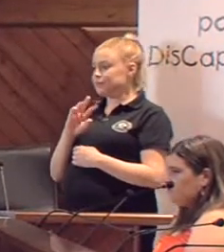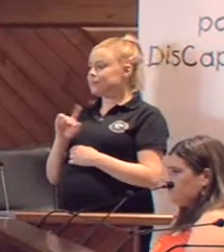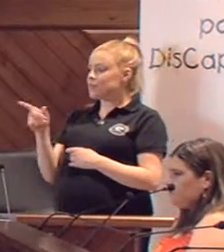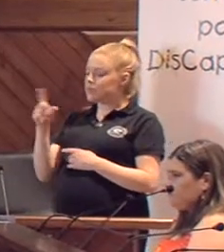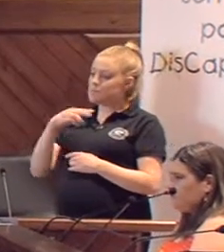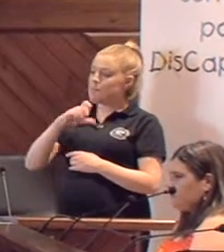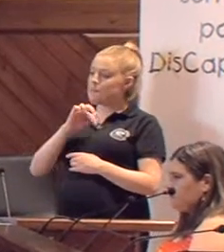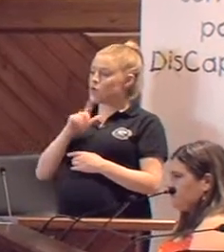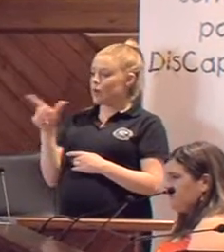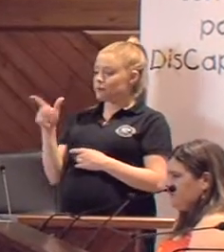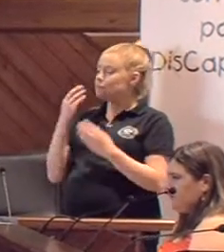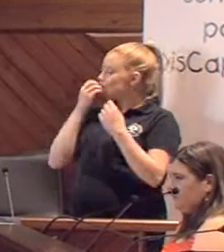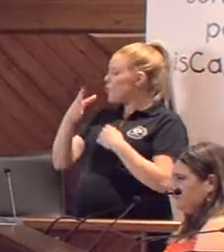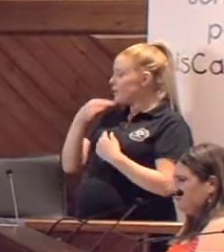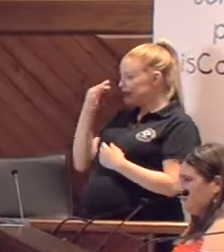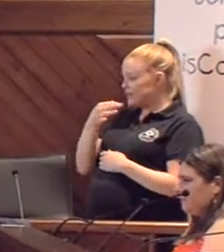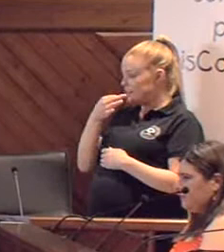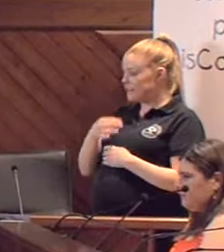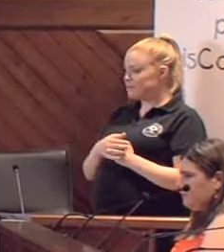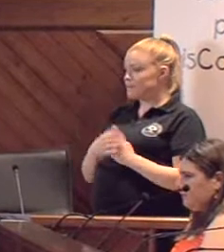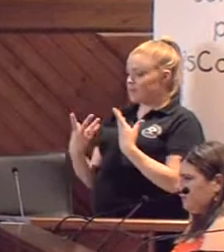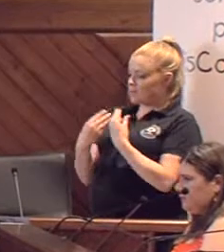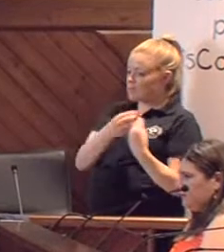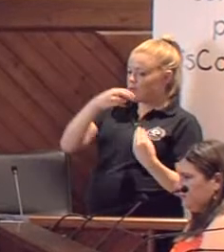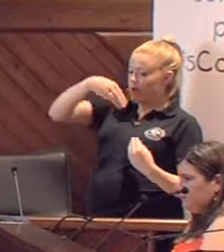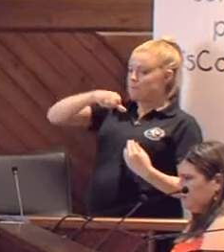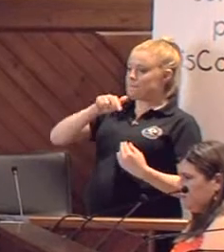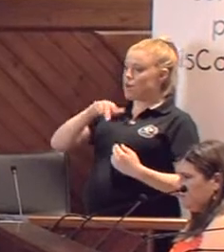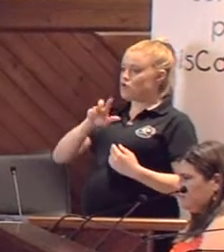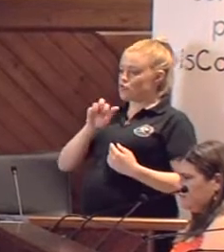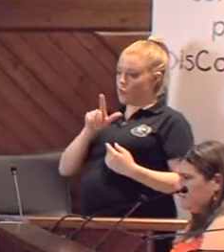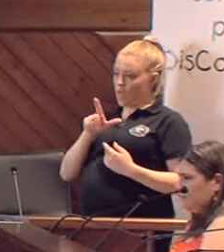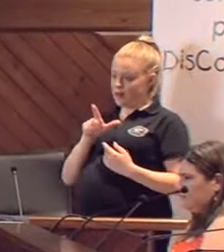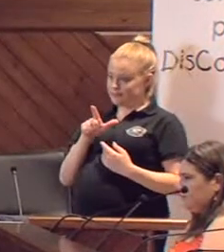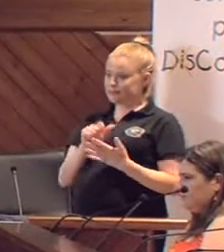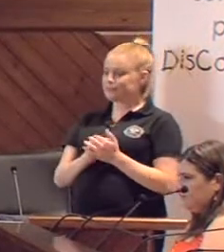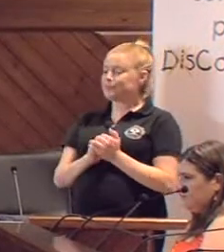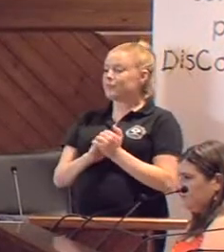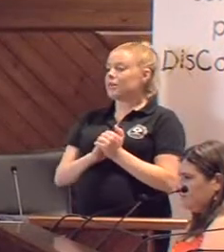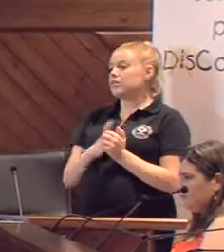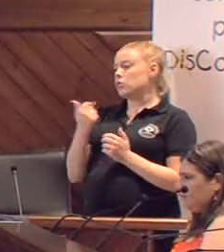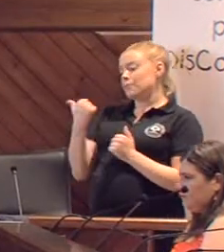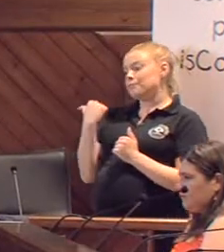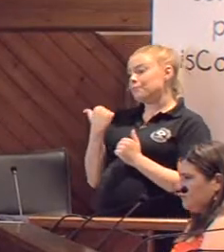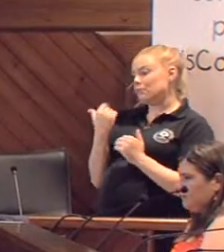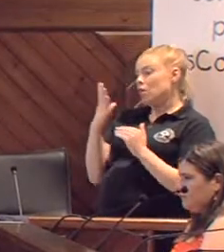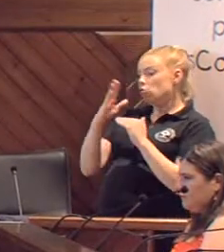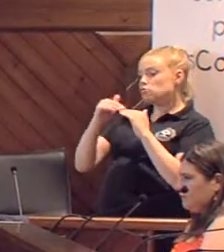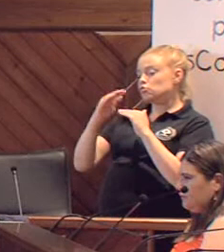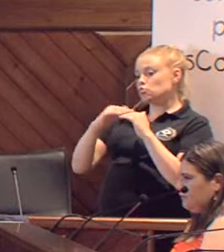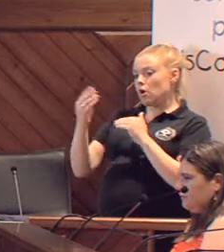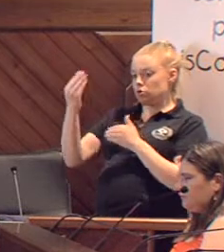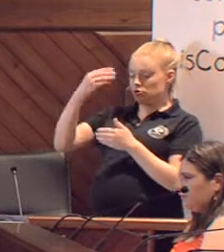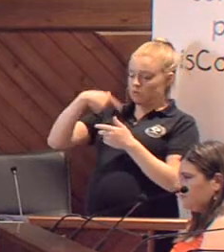Adelante. Buenas tardes. Me acompaña Manuel Cabrera Gómez. Como tú has dicho, Modesto, es usuario nuestro de la